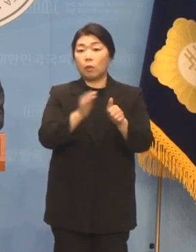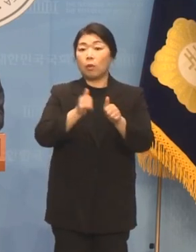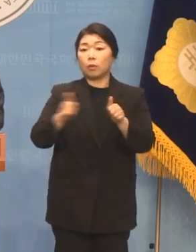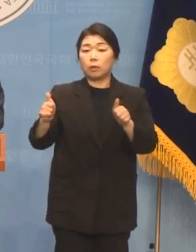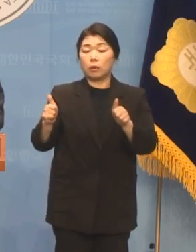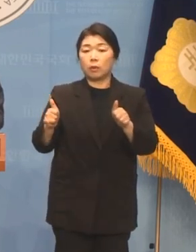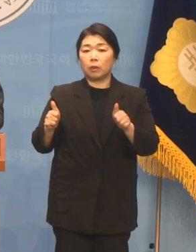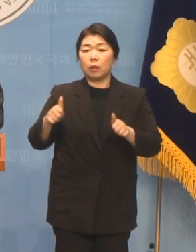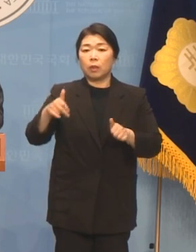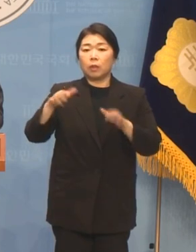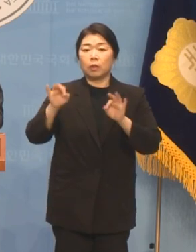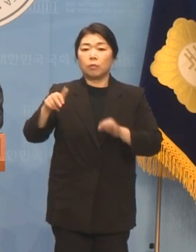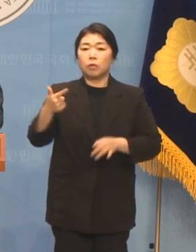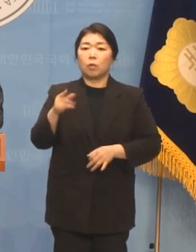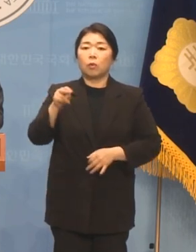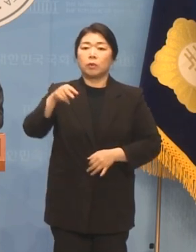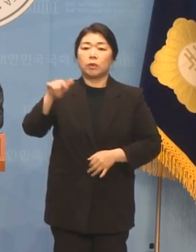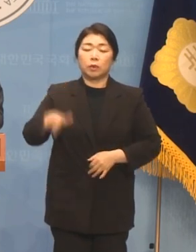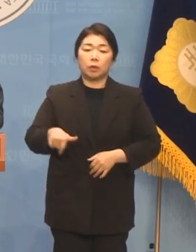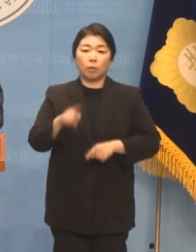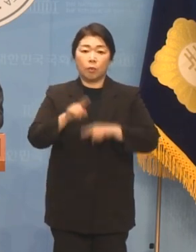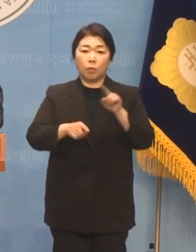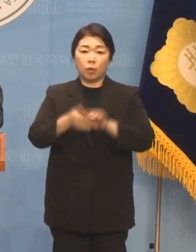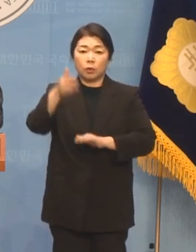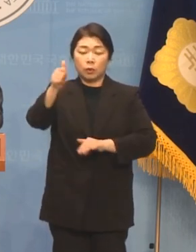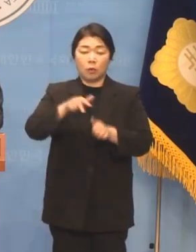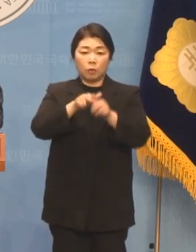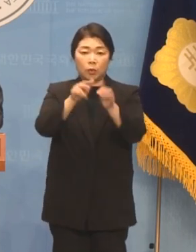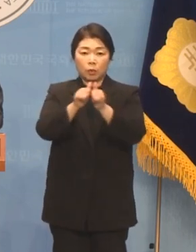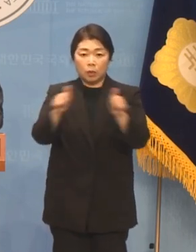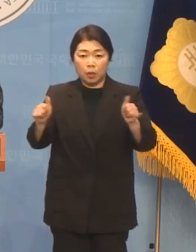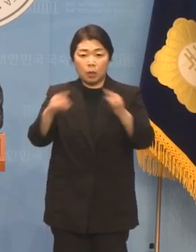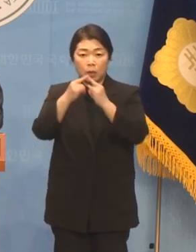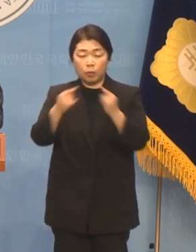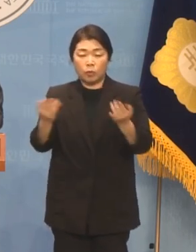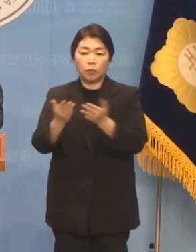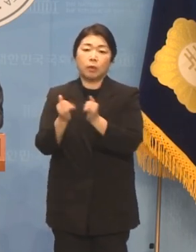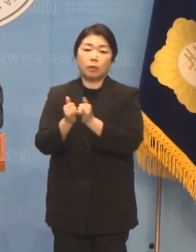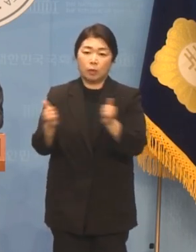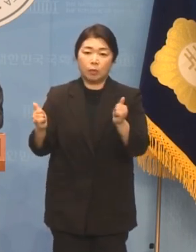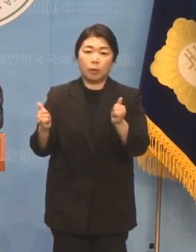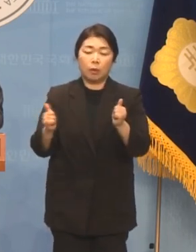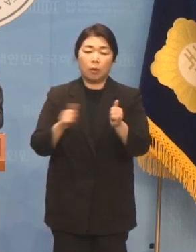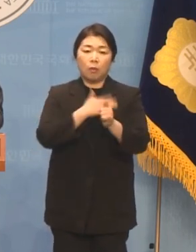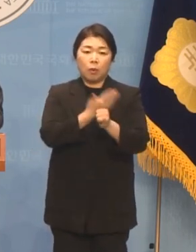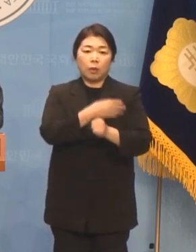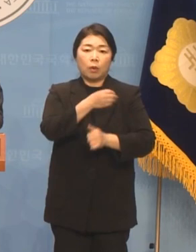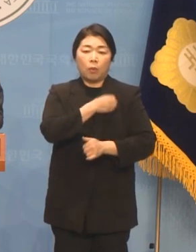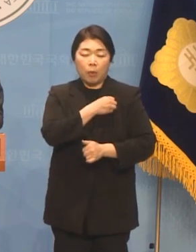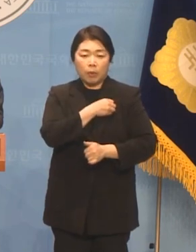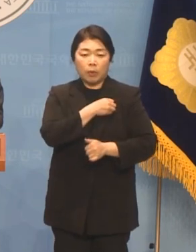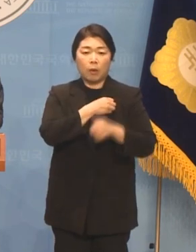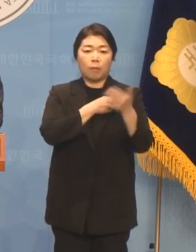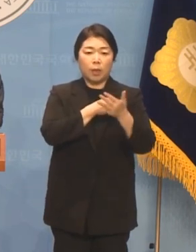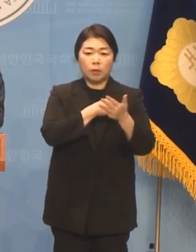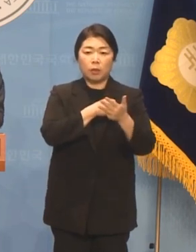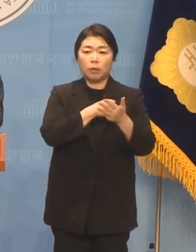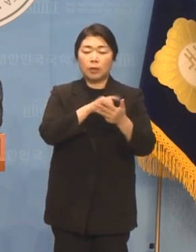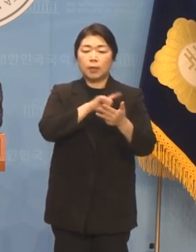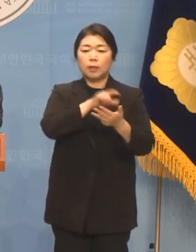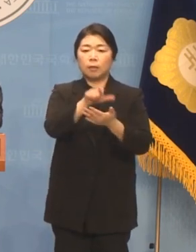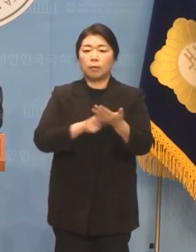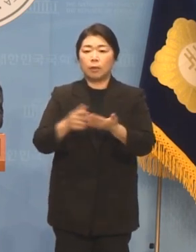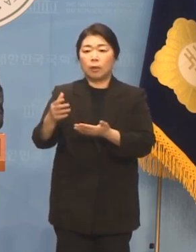김종식 목포시장 후보 캠프 종사자에게 권리당원 등 8천여 명의 명단을